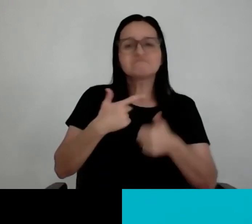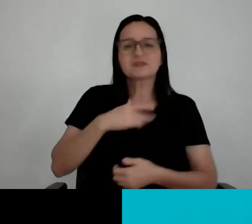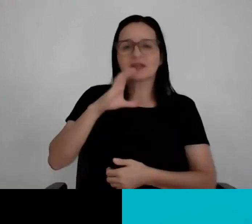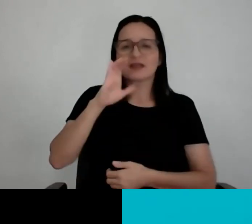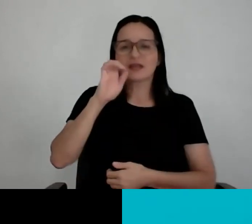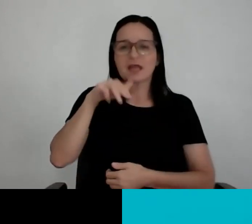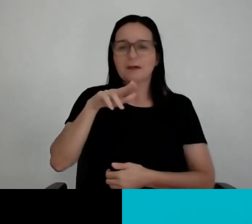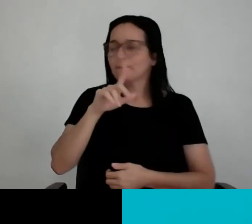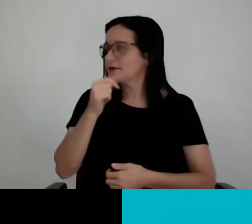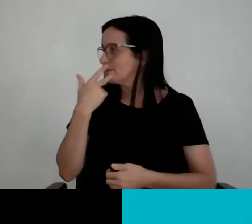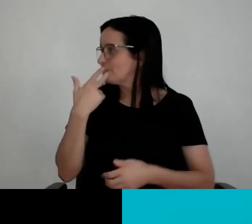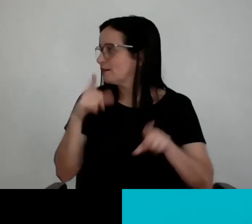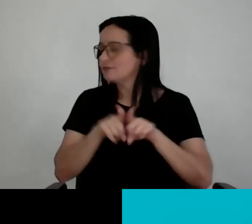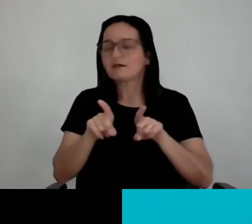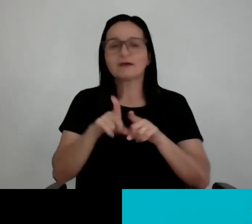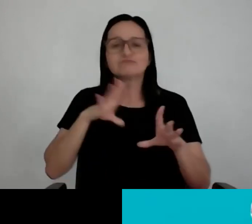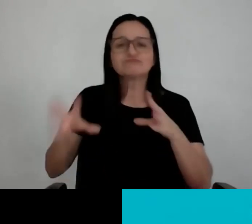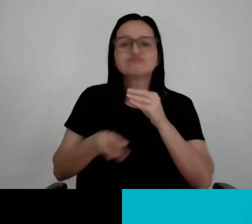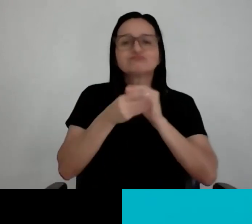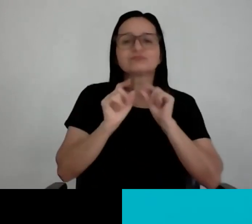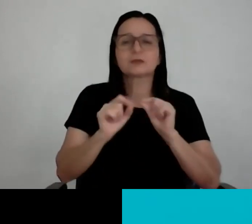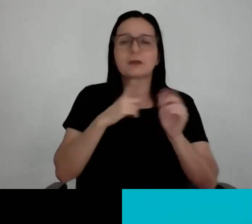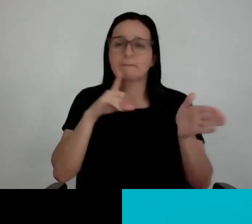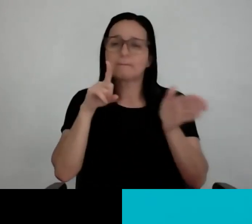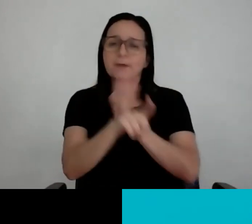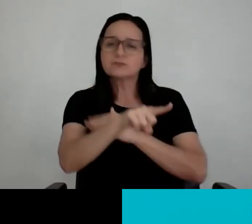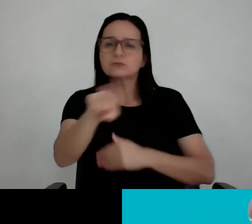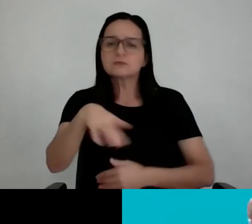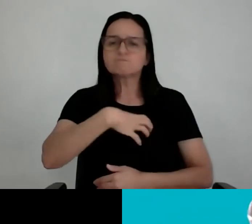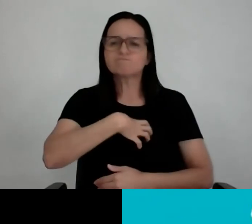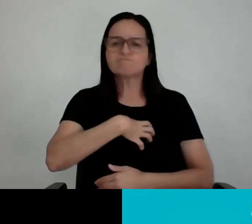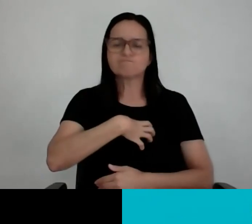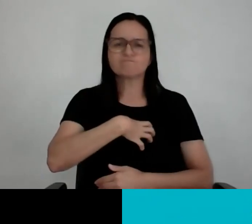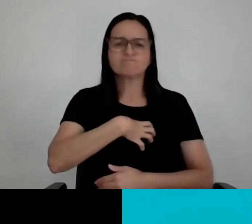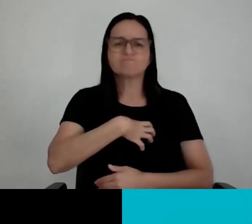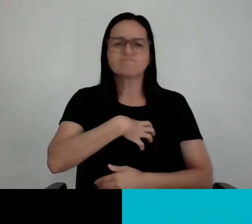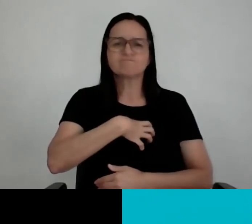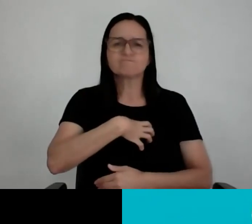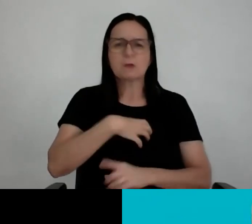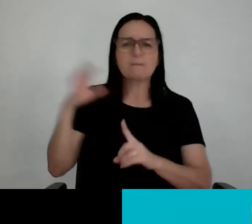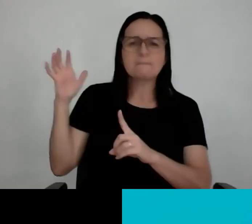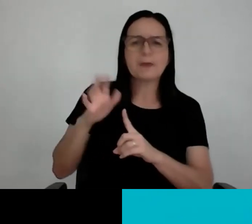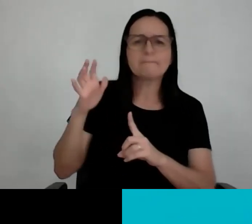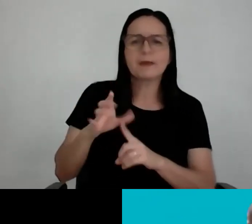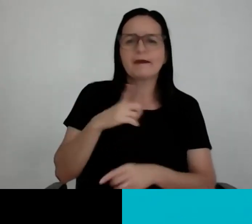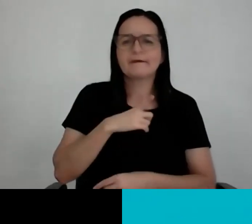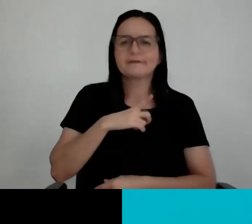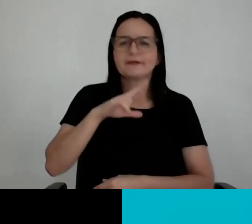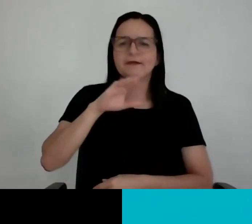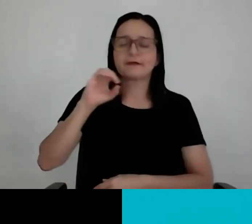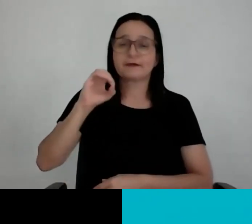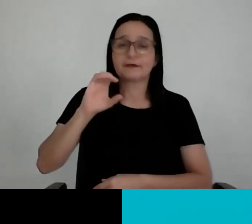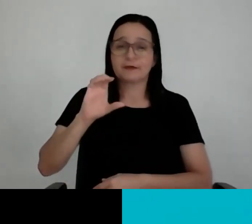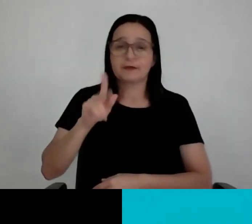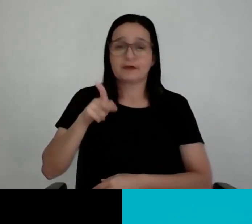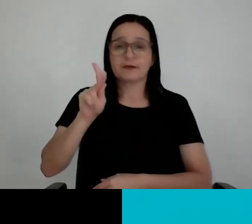minha também que eu fiz. A Camila perguntou primeiro se você se sentiu muito pressionado em fazer o Rock Rio e a minha pergunta complementa a